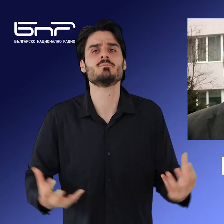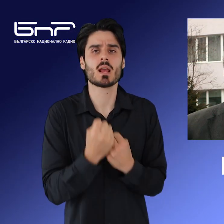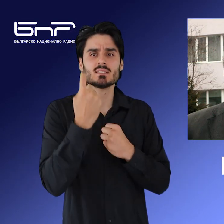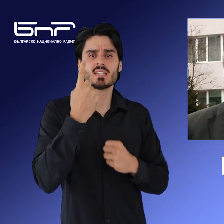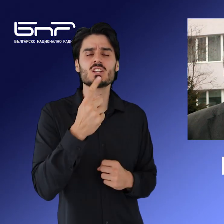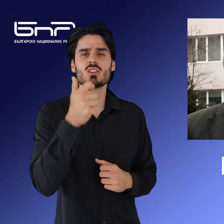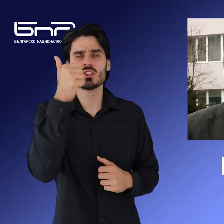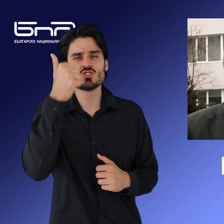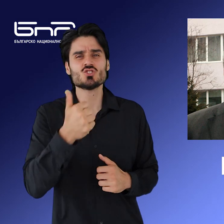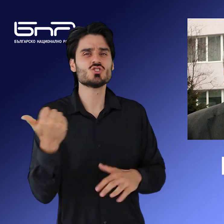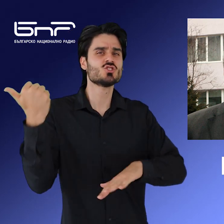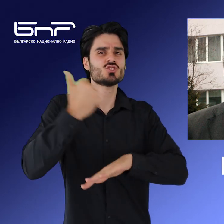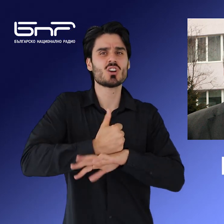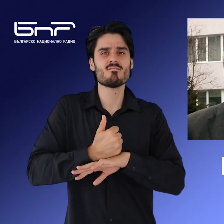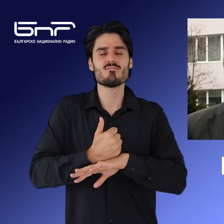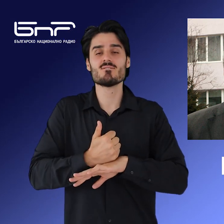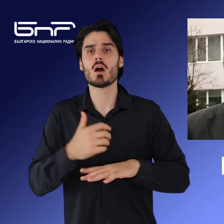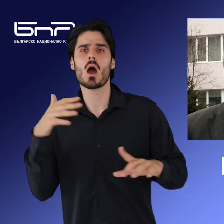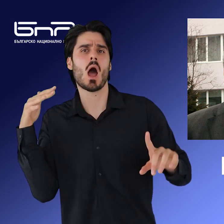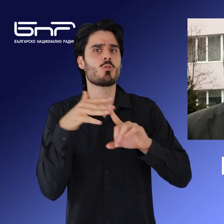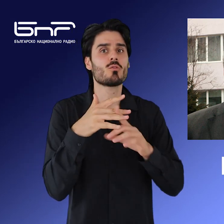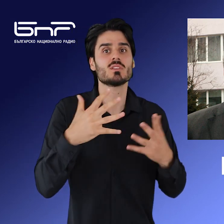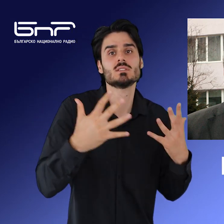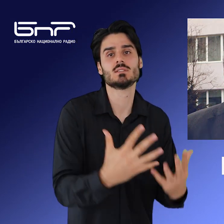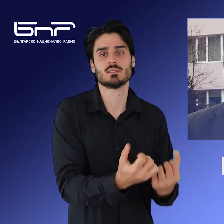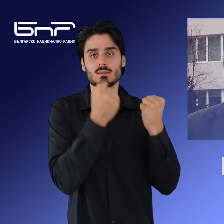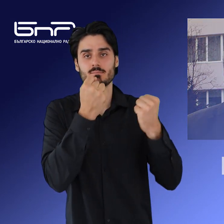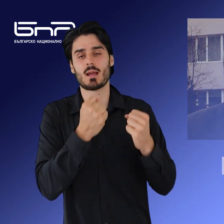ръководителя на така наречената република Крим. Останете с нас!